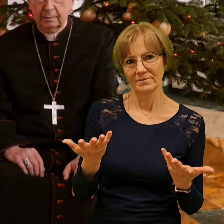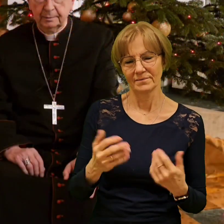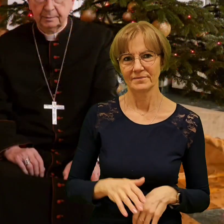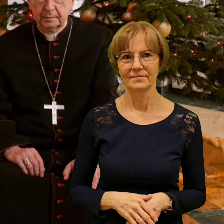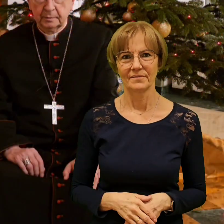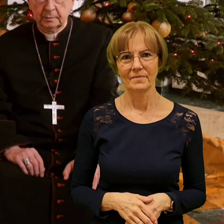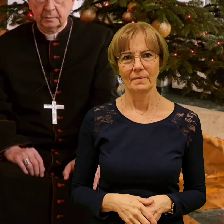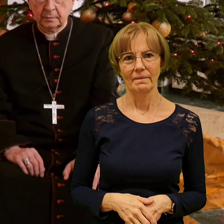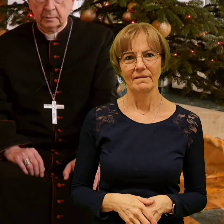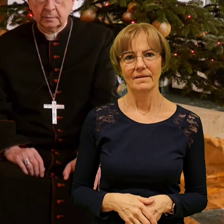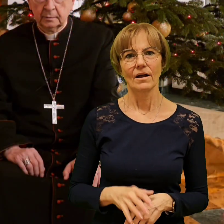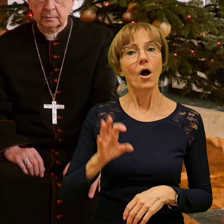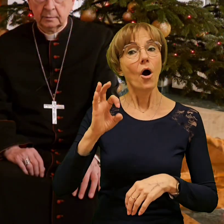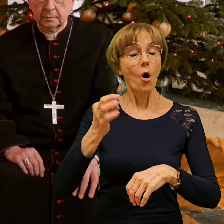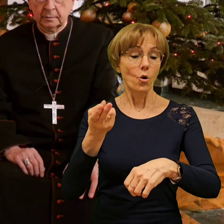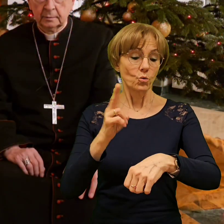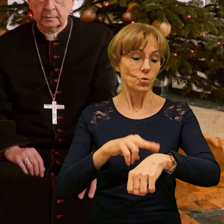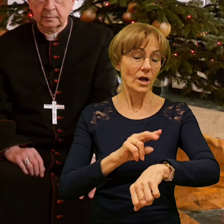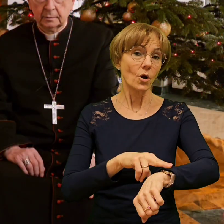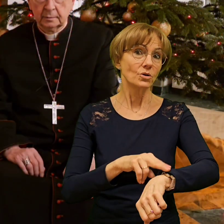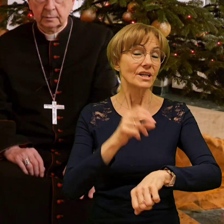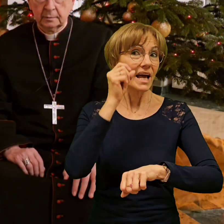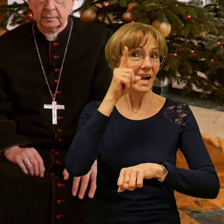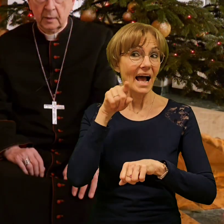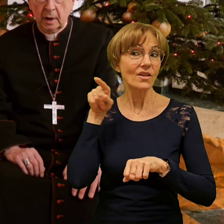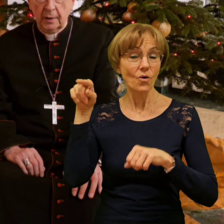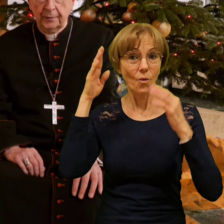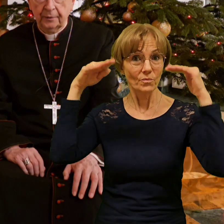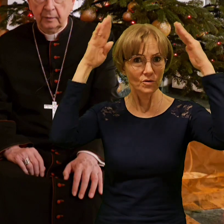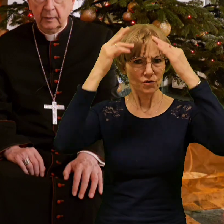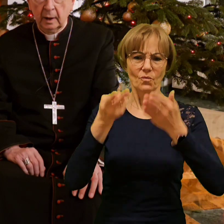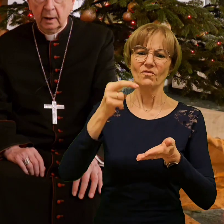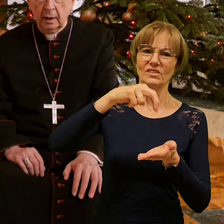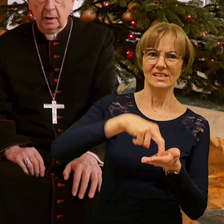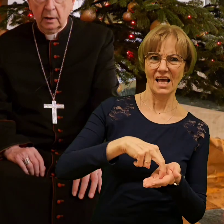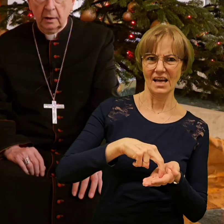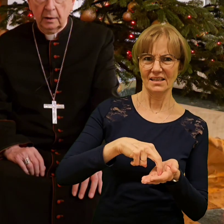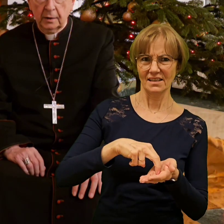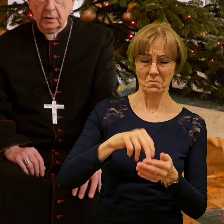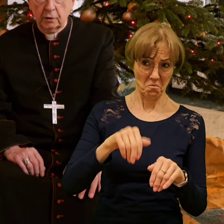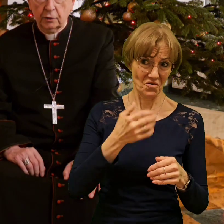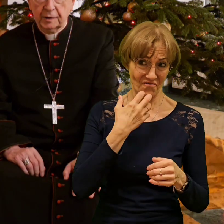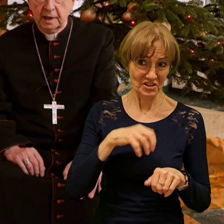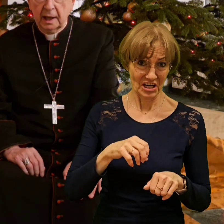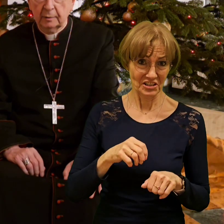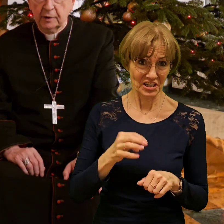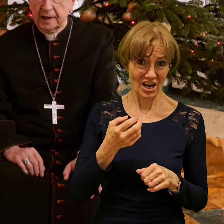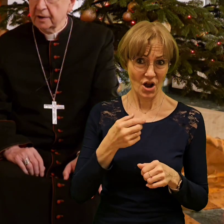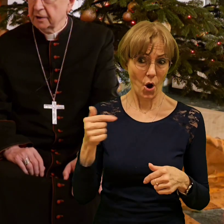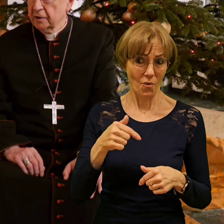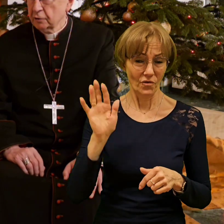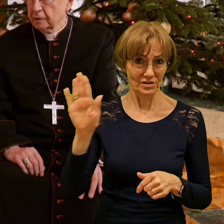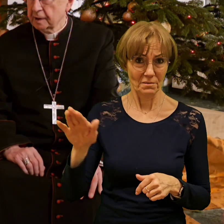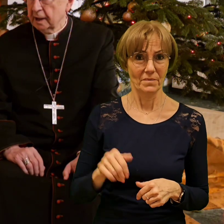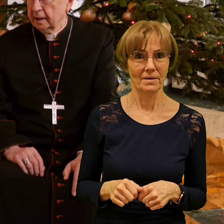rano Ekscelencja wstaje? Pewnie wcześniej ze względu na obowiązki. O szóstej albo za dziesięć szóstej.